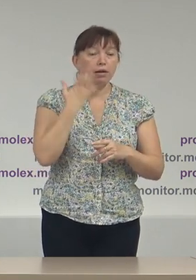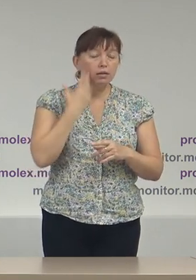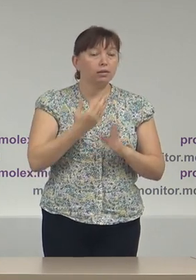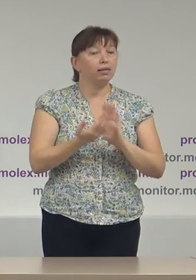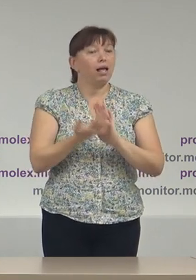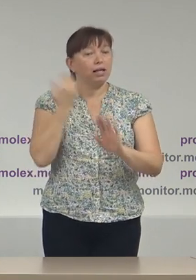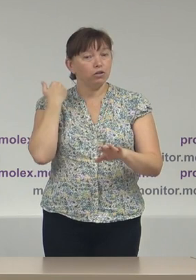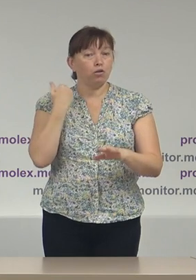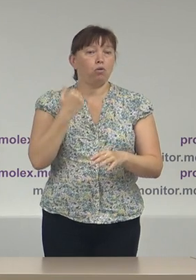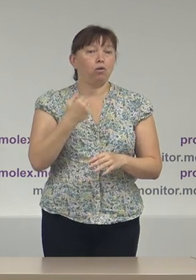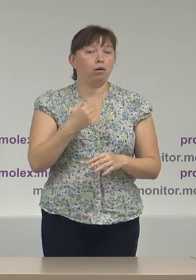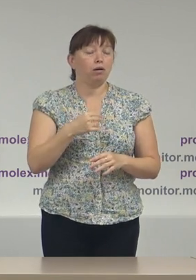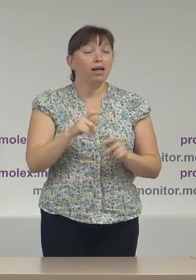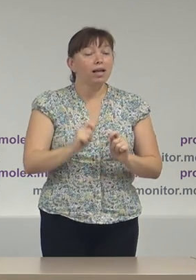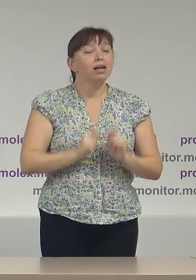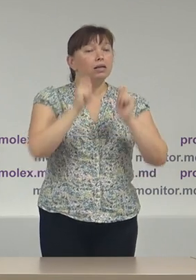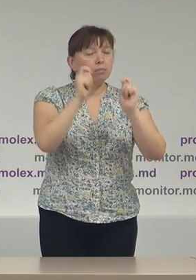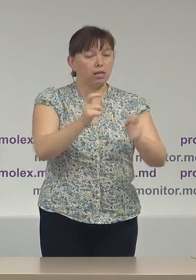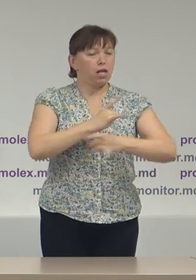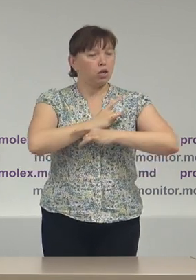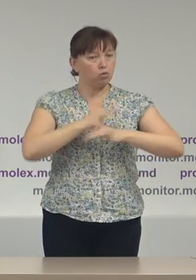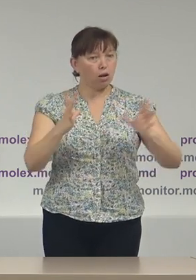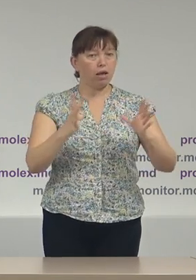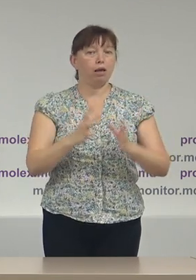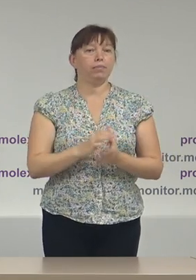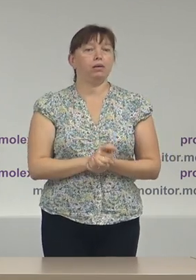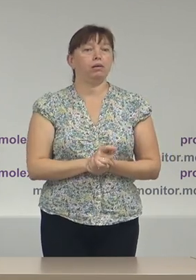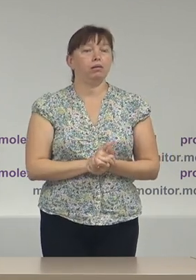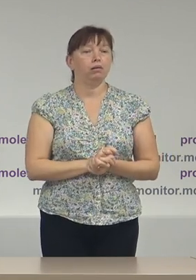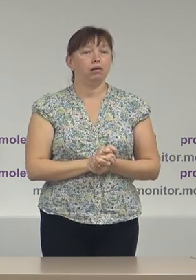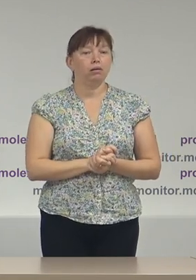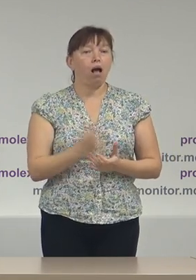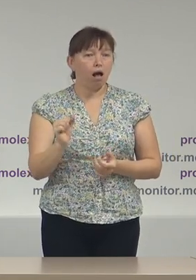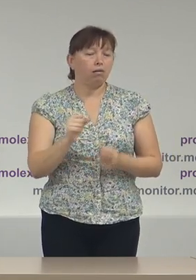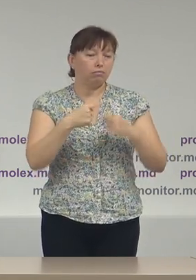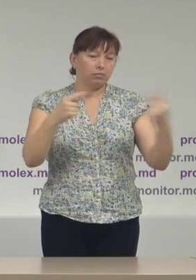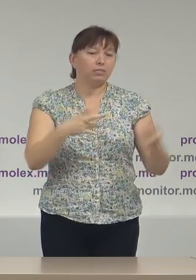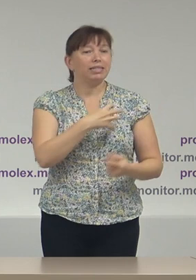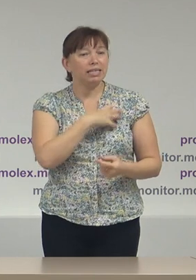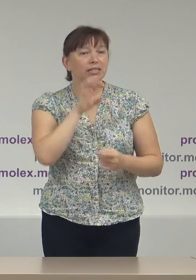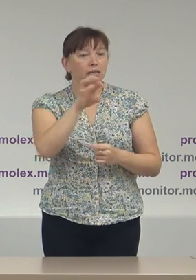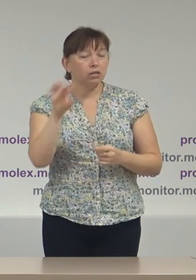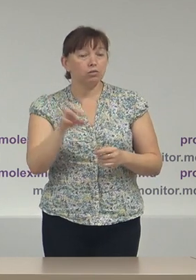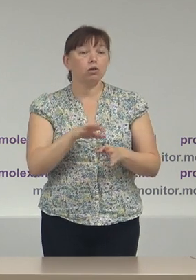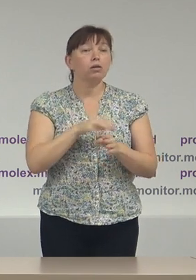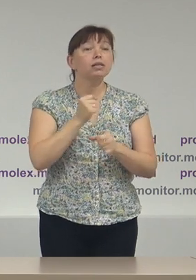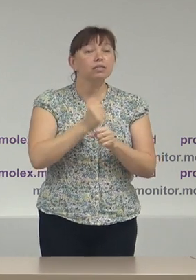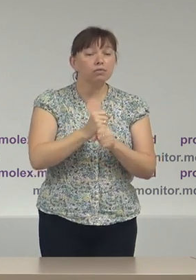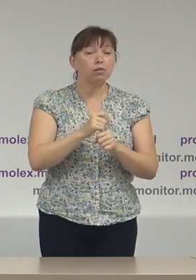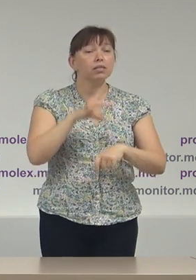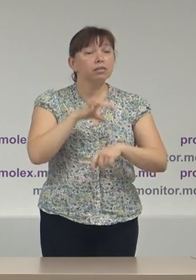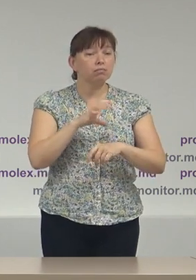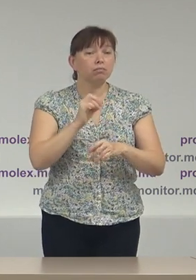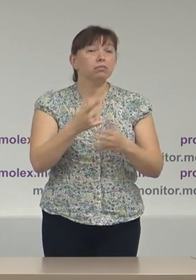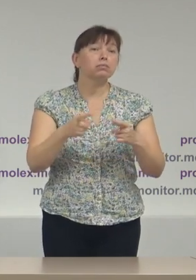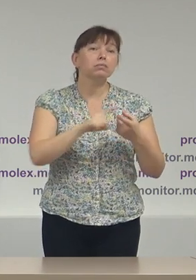anterior, înmânarea solemnă a distincțiilor de stat, se efectua de fapt cu